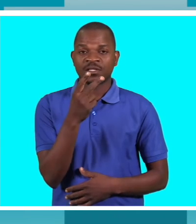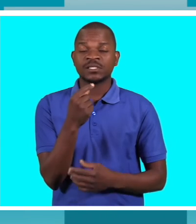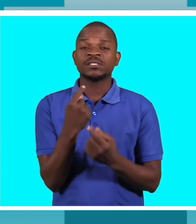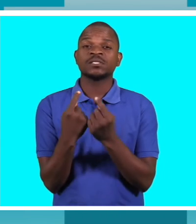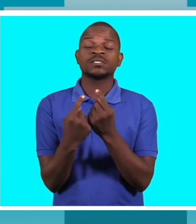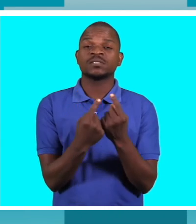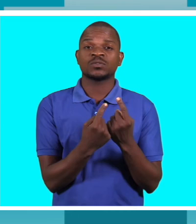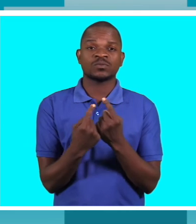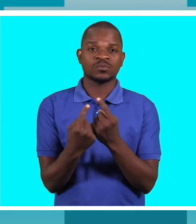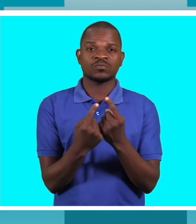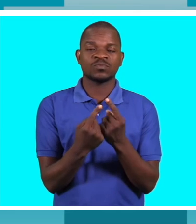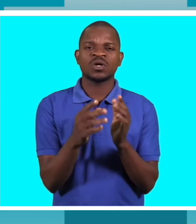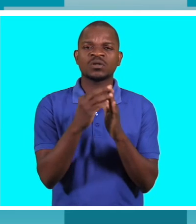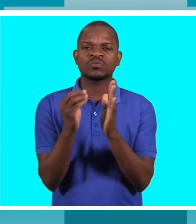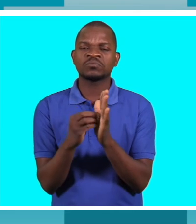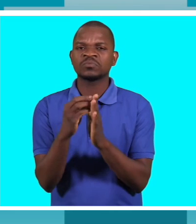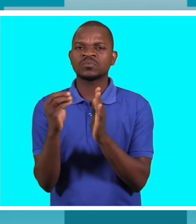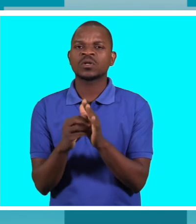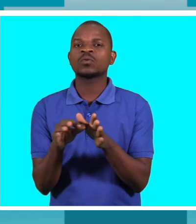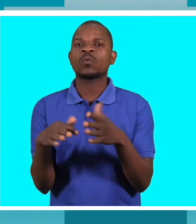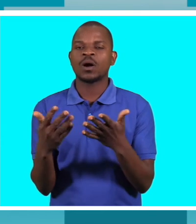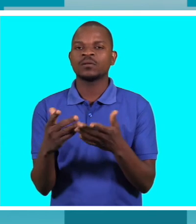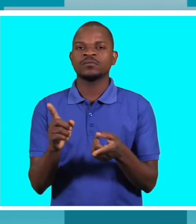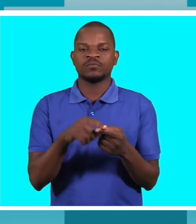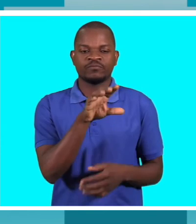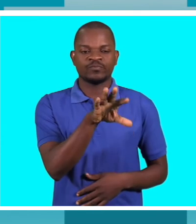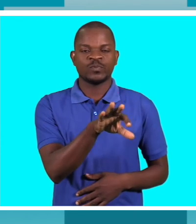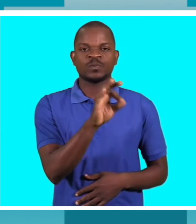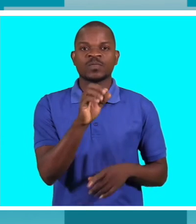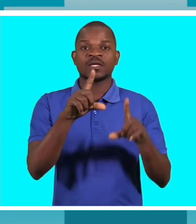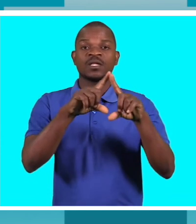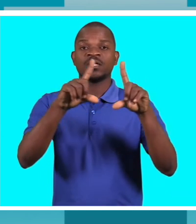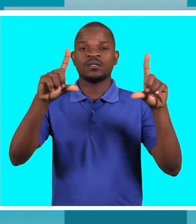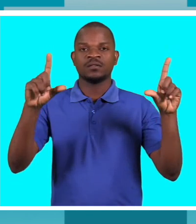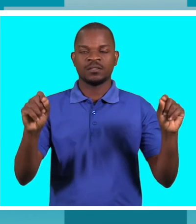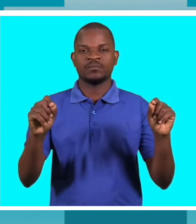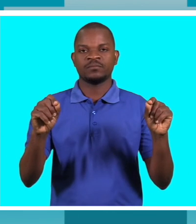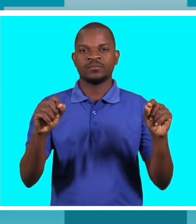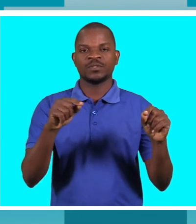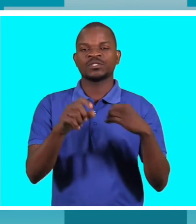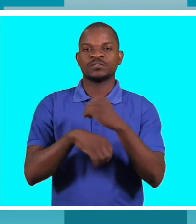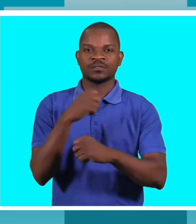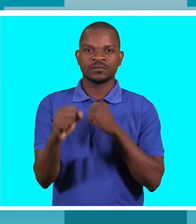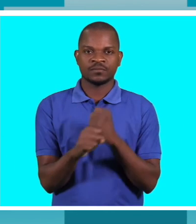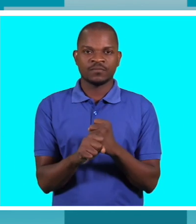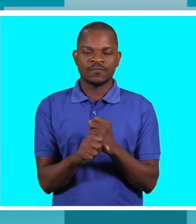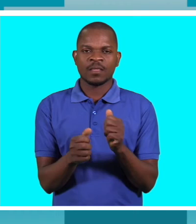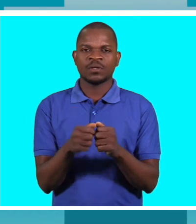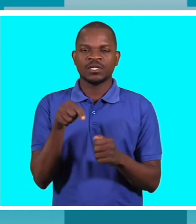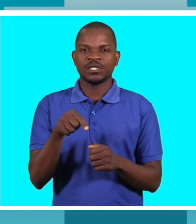resultados e o lema identificado para o ano então desta vez identificamos